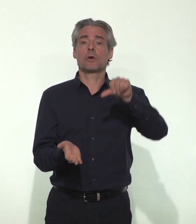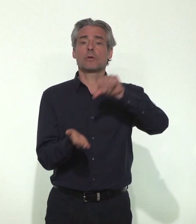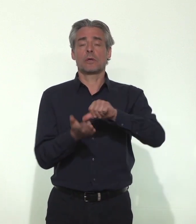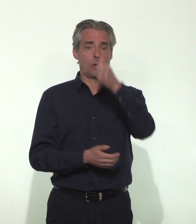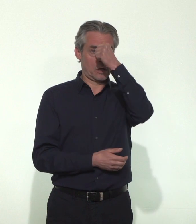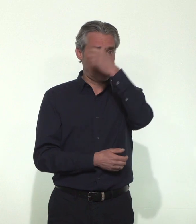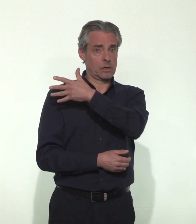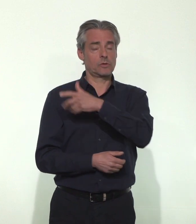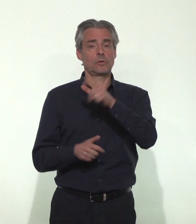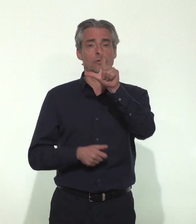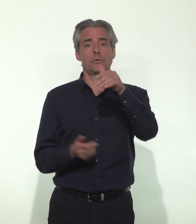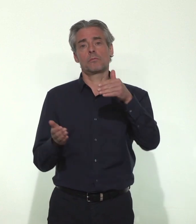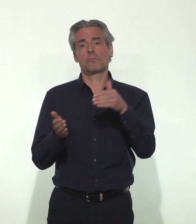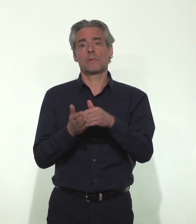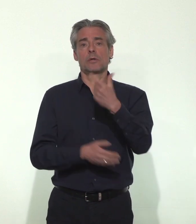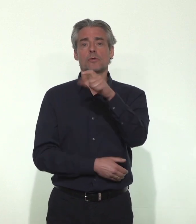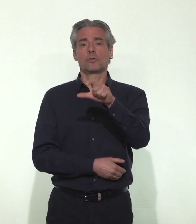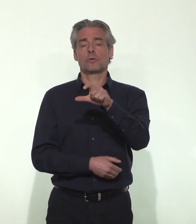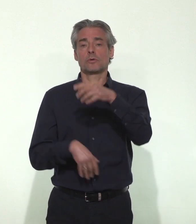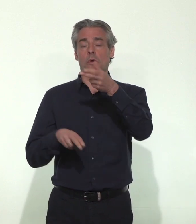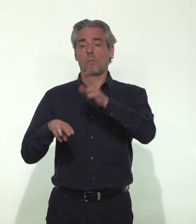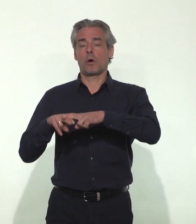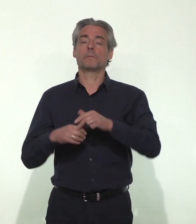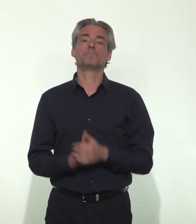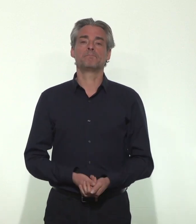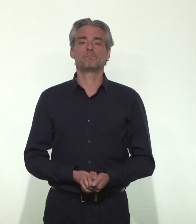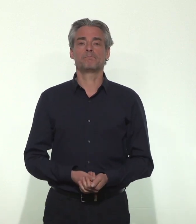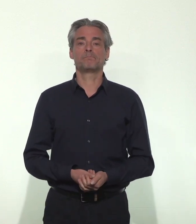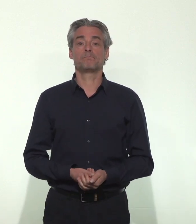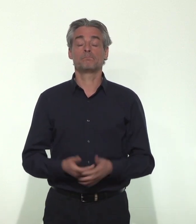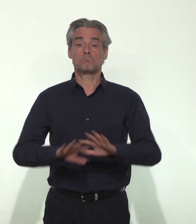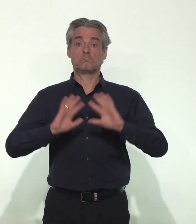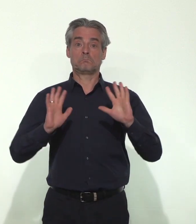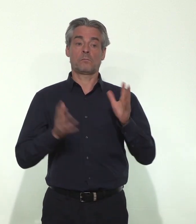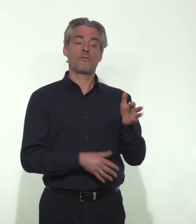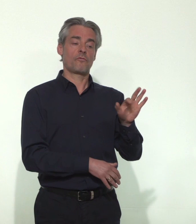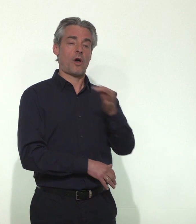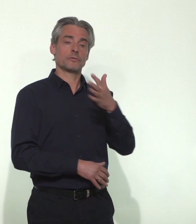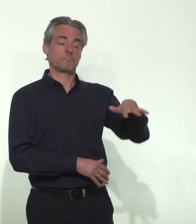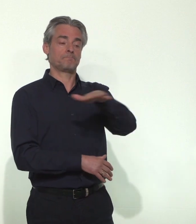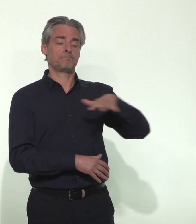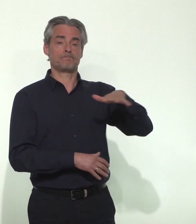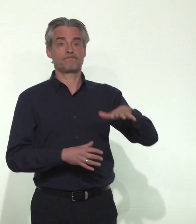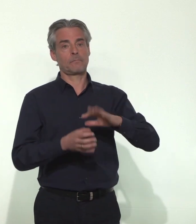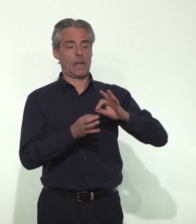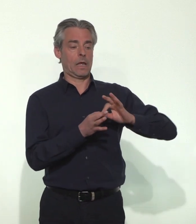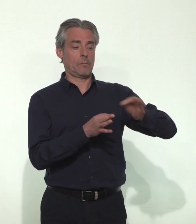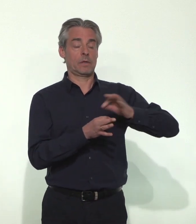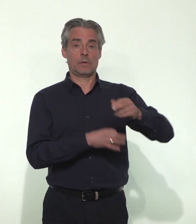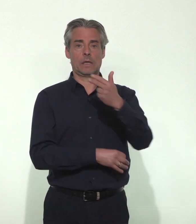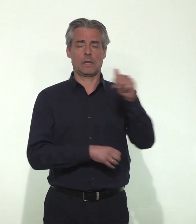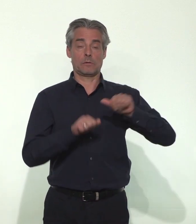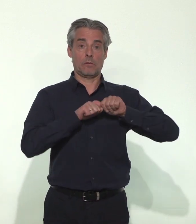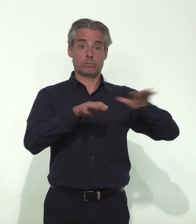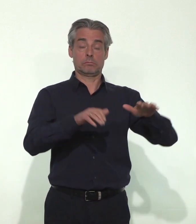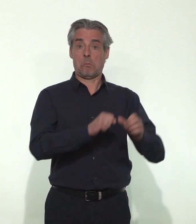-Unis rapportent près de 2 200 décès. En France, nous affrontons une épidémie nationale